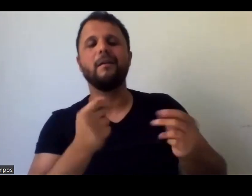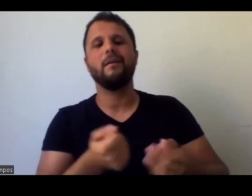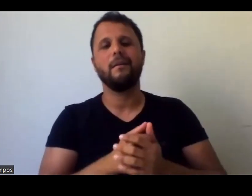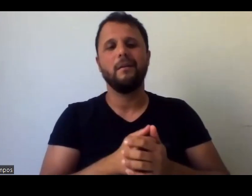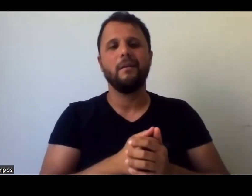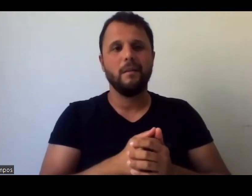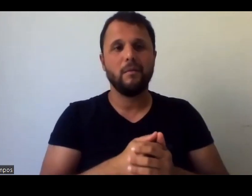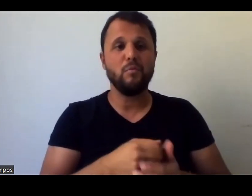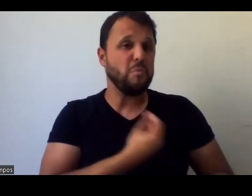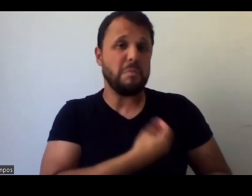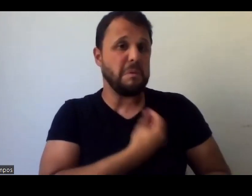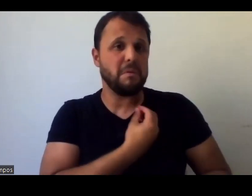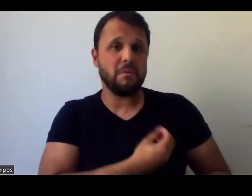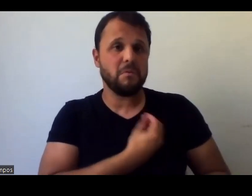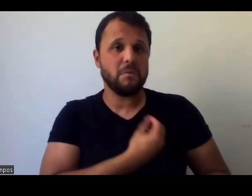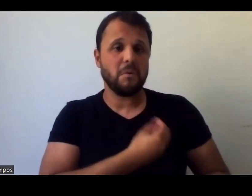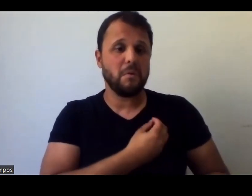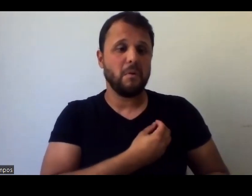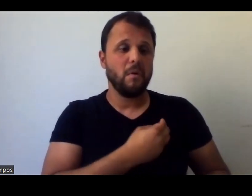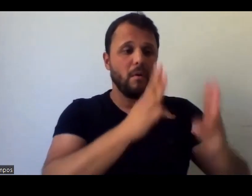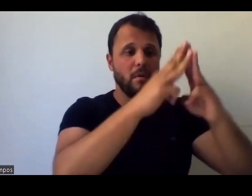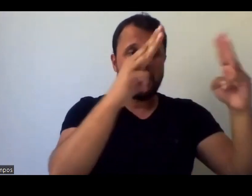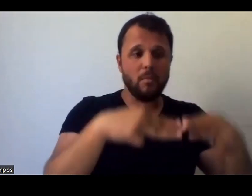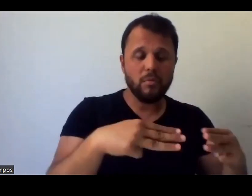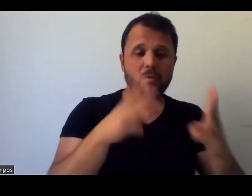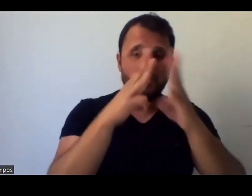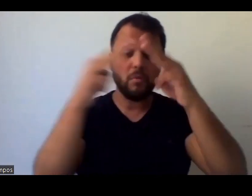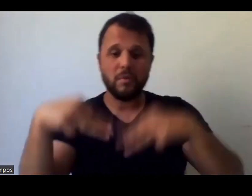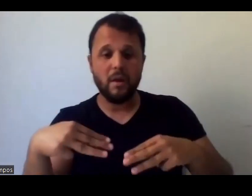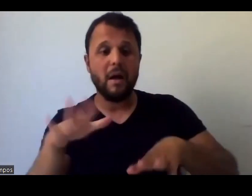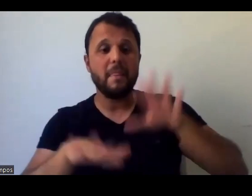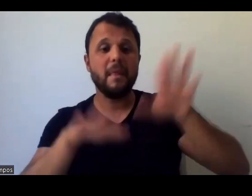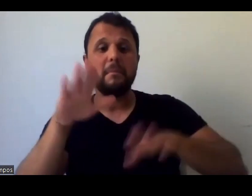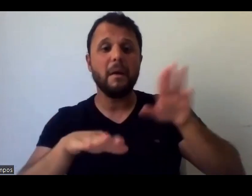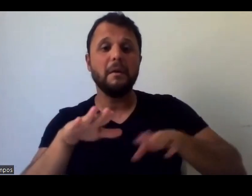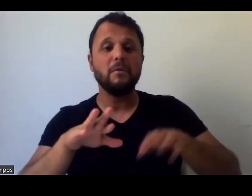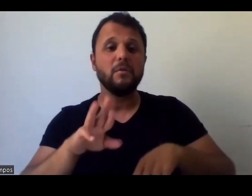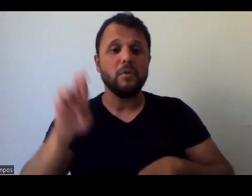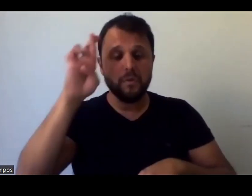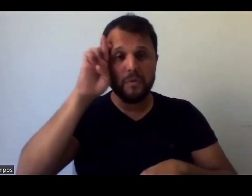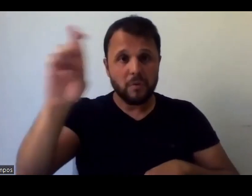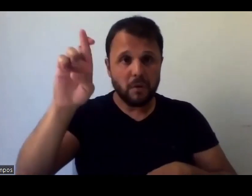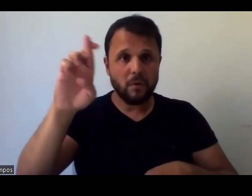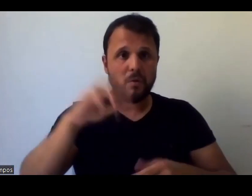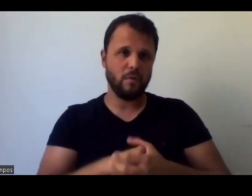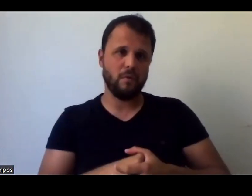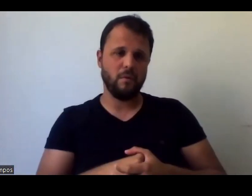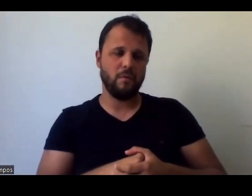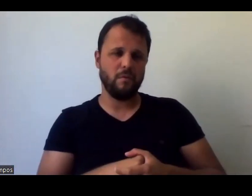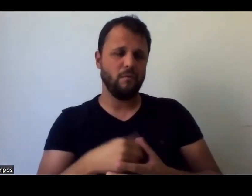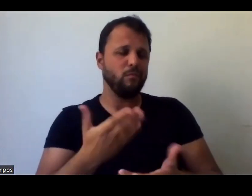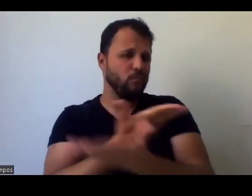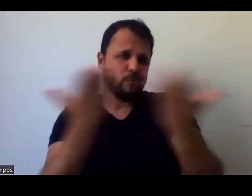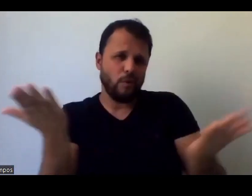Então, cada museu, às vezes, depende de quem é o diretor ali, com quem... Vocês sabem disso, né?